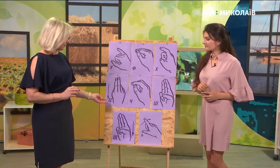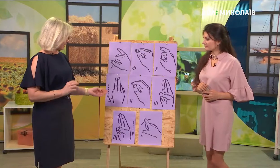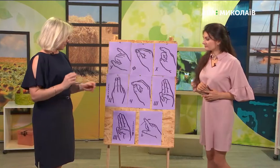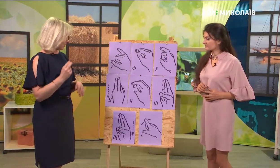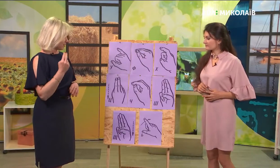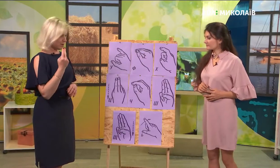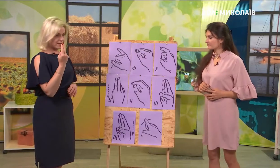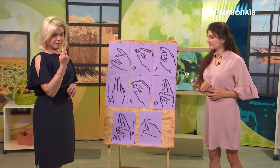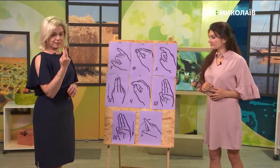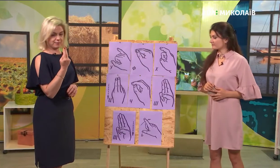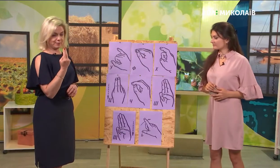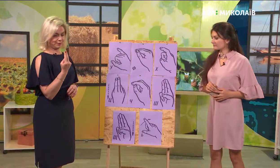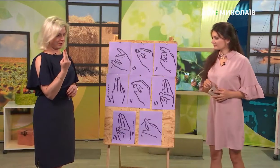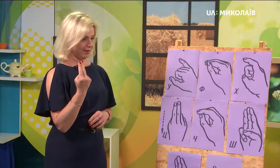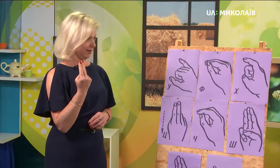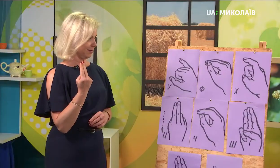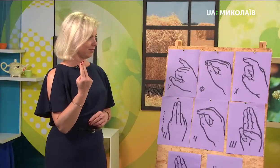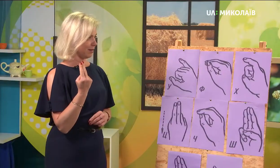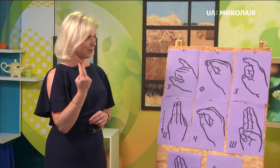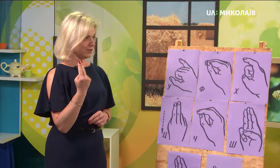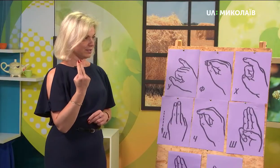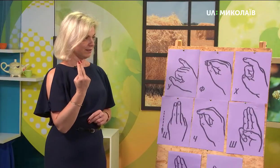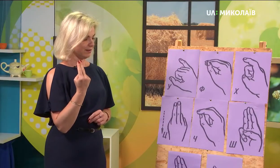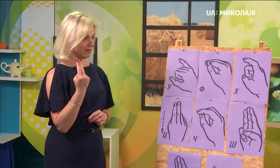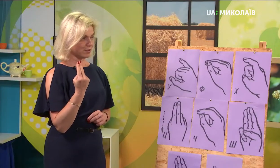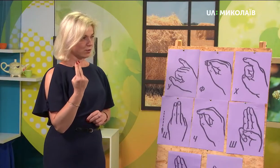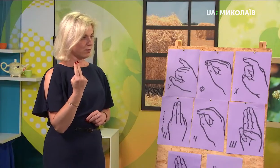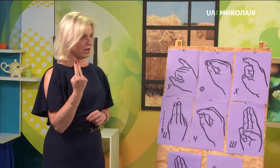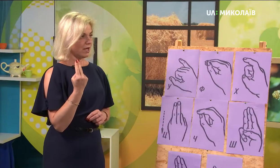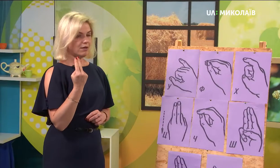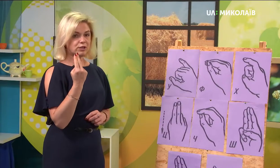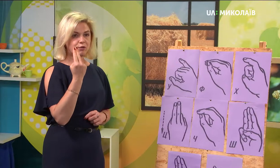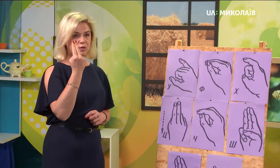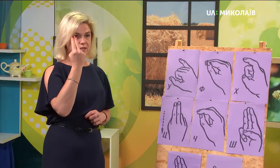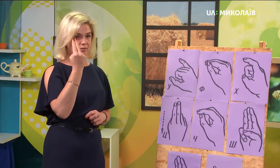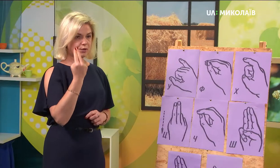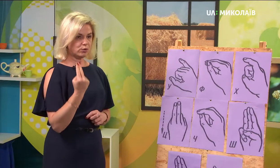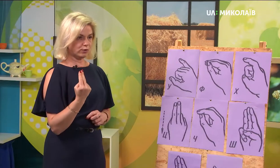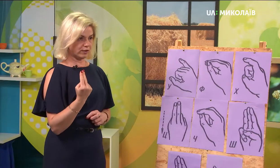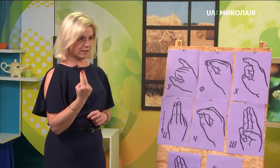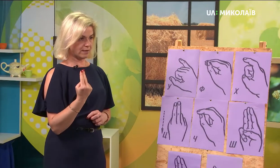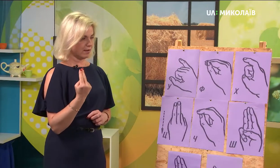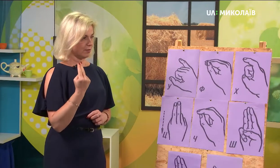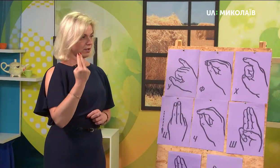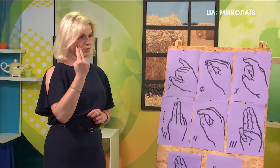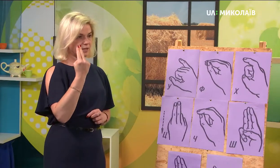показується два пальці разом, і вона в русі зверху вниз. Показується